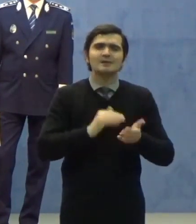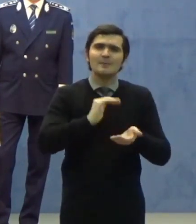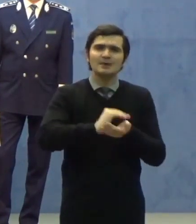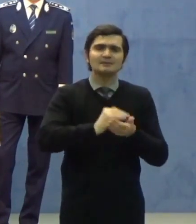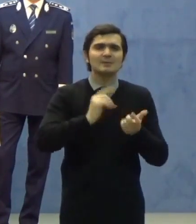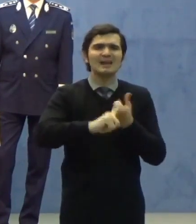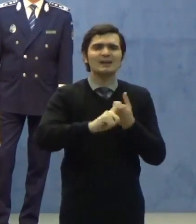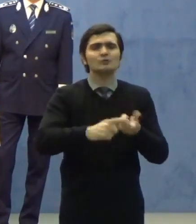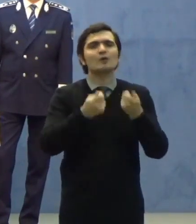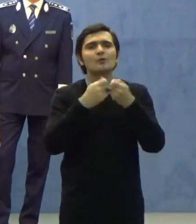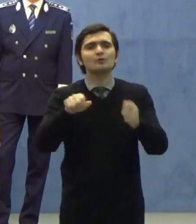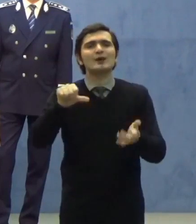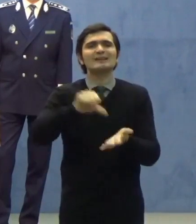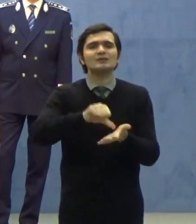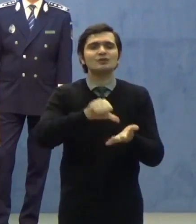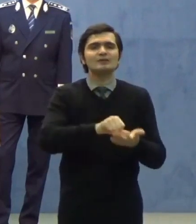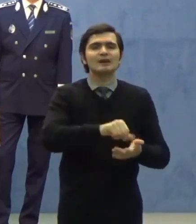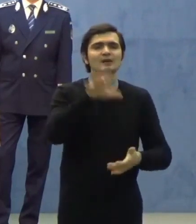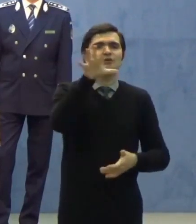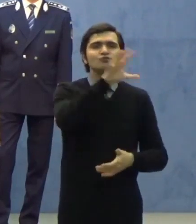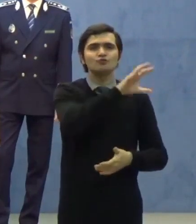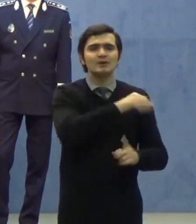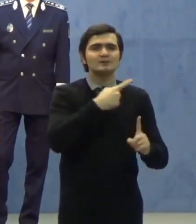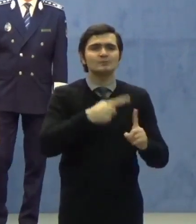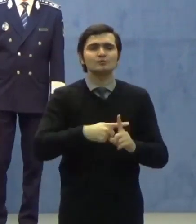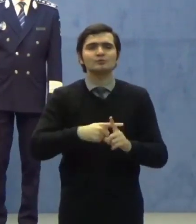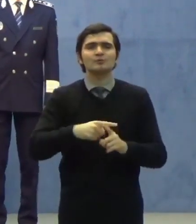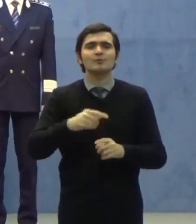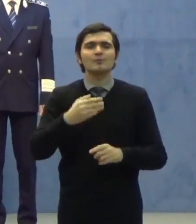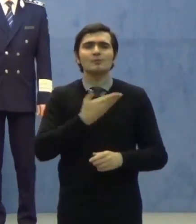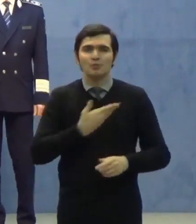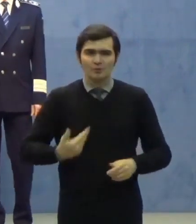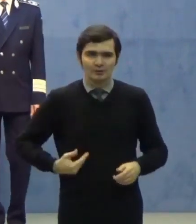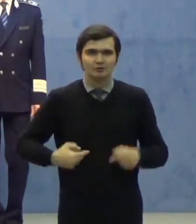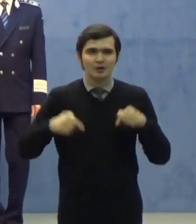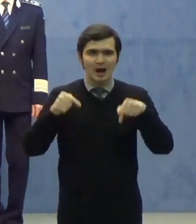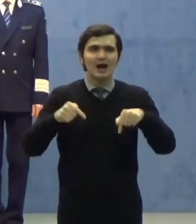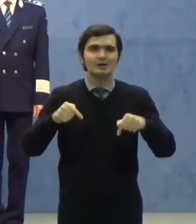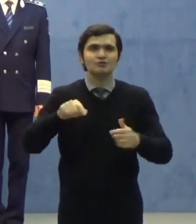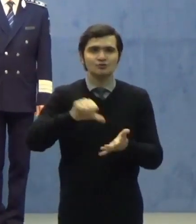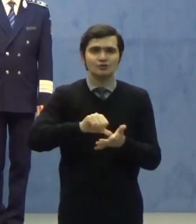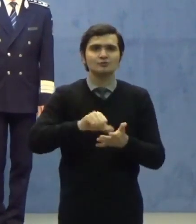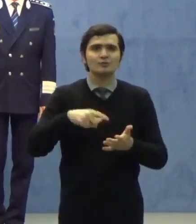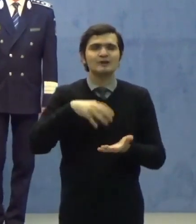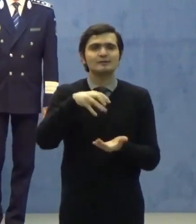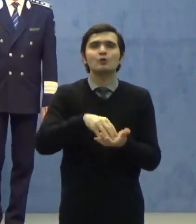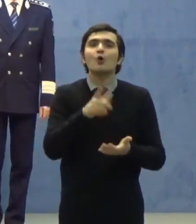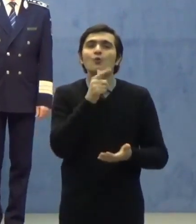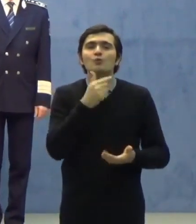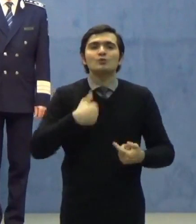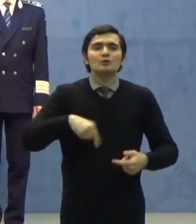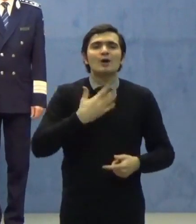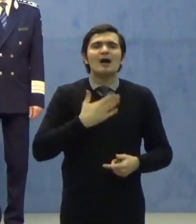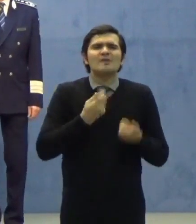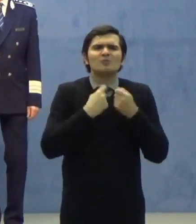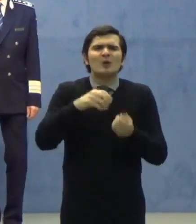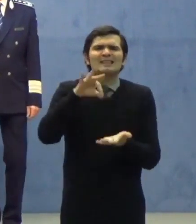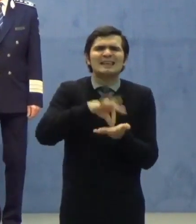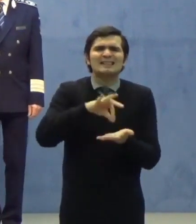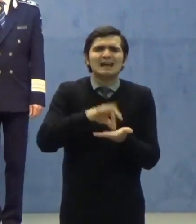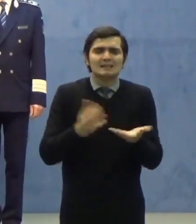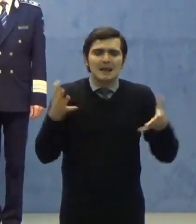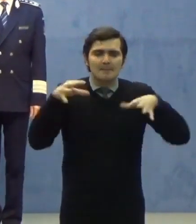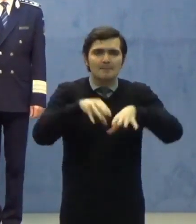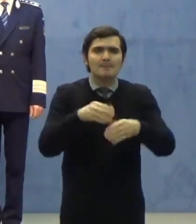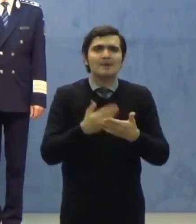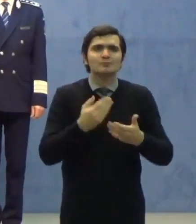județene și cu centrul din municipiul București și a devenit locul unde acum avem toate datele care se concentrează pentru a face actul